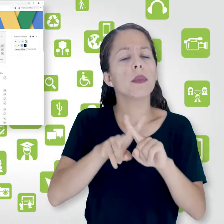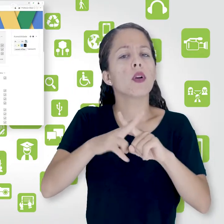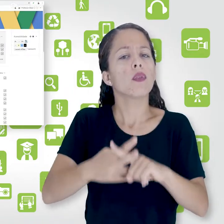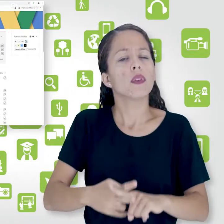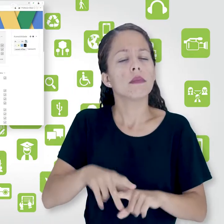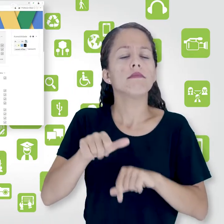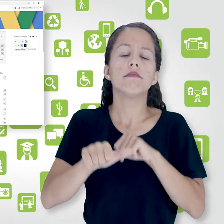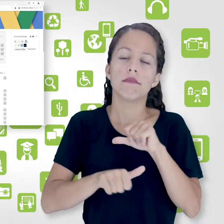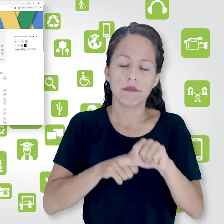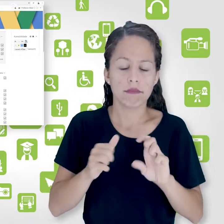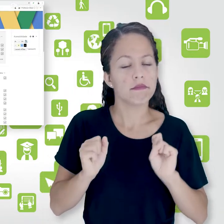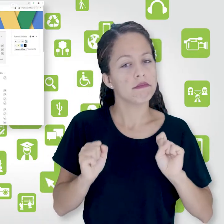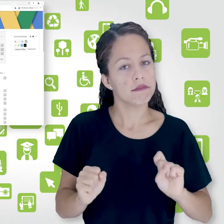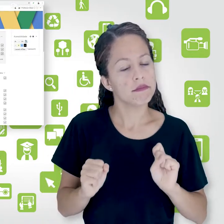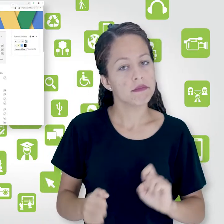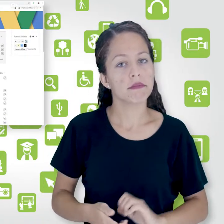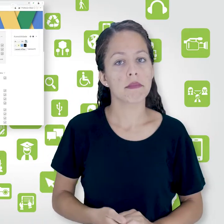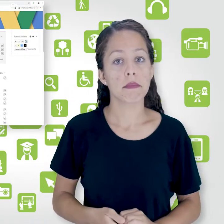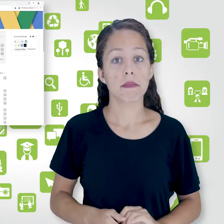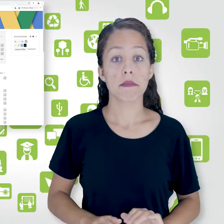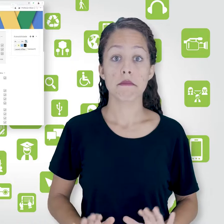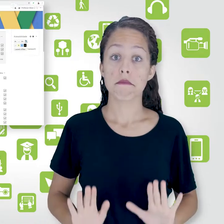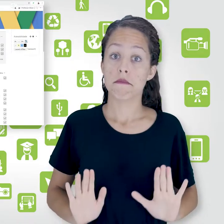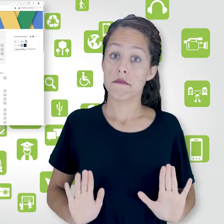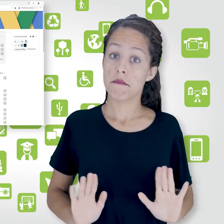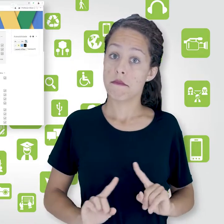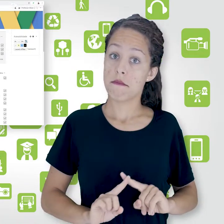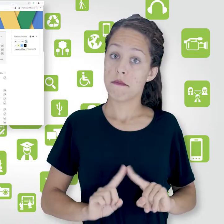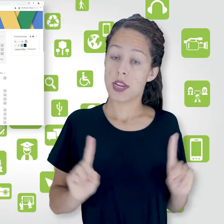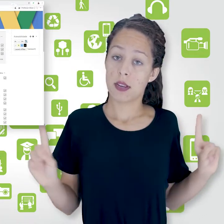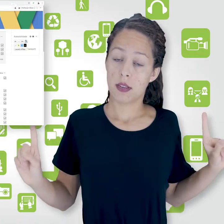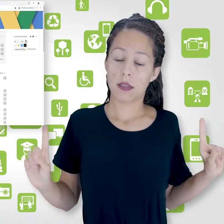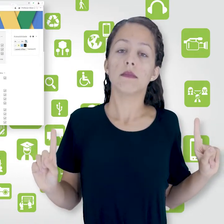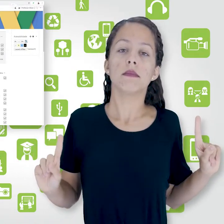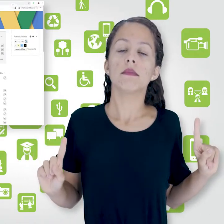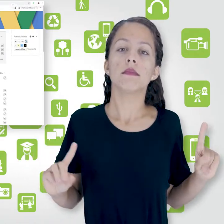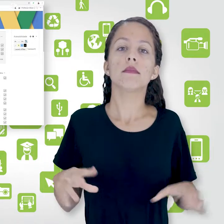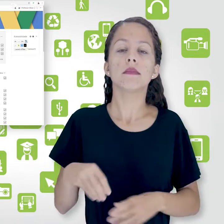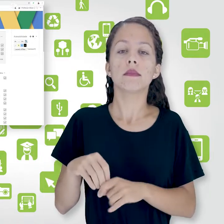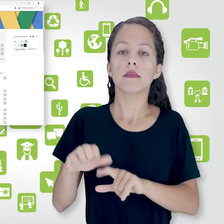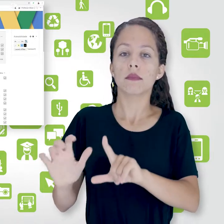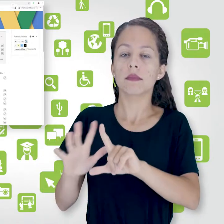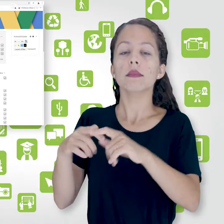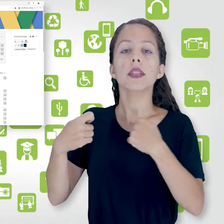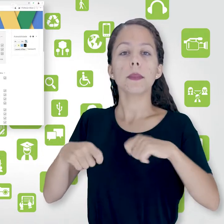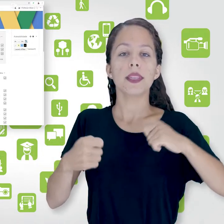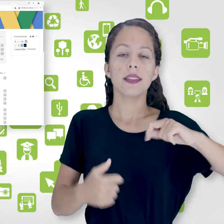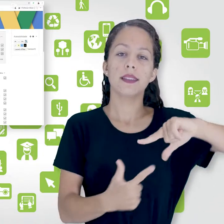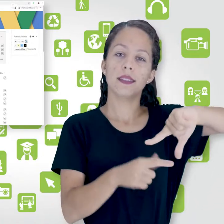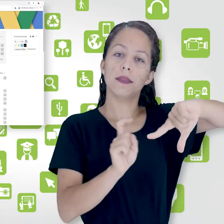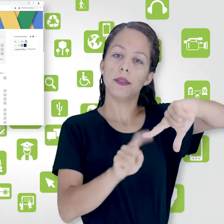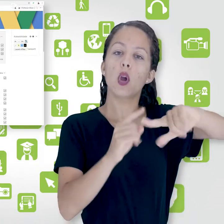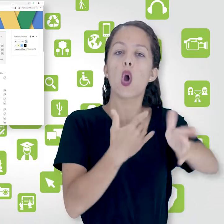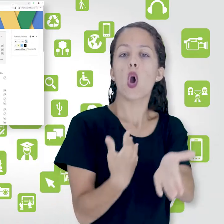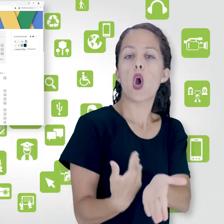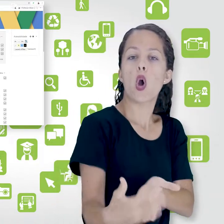editar as configurações, tá certo? Mas, também, é no mesmo local e você precisa ativar a